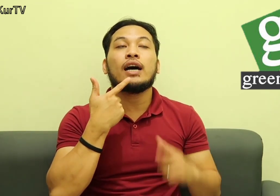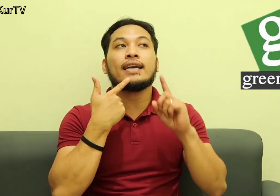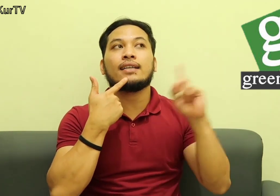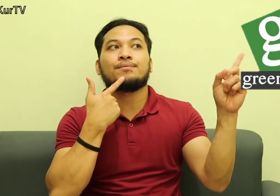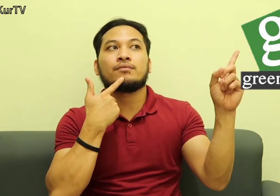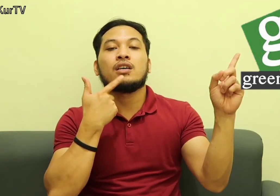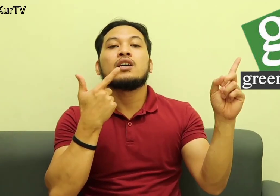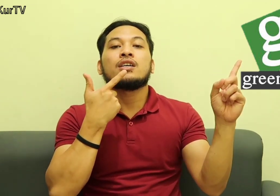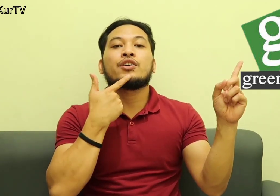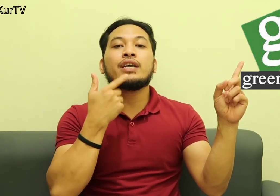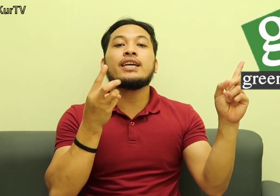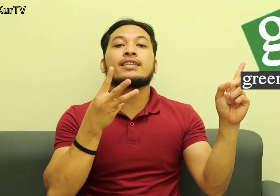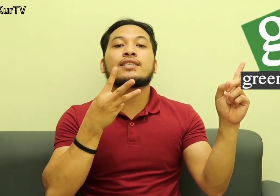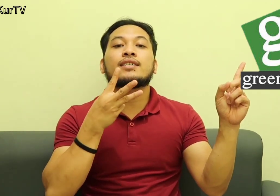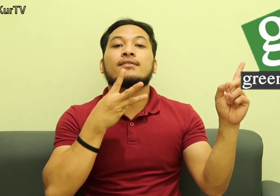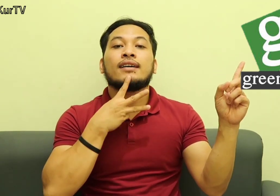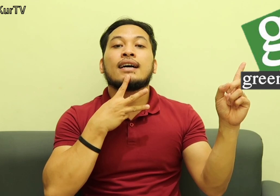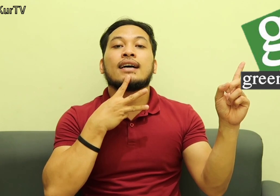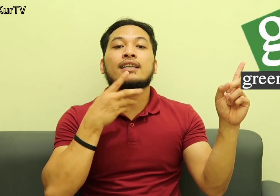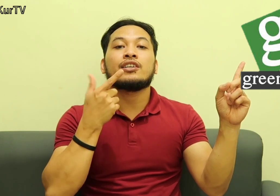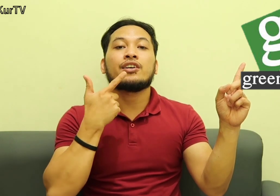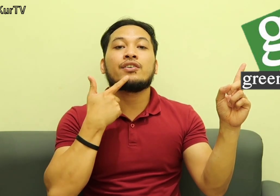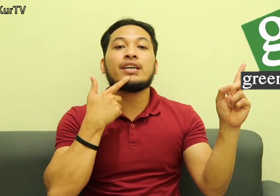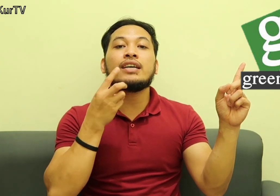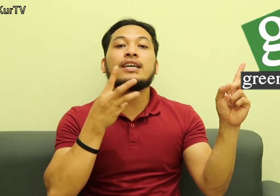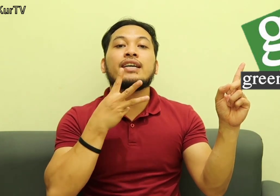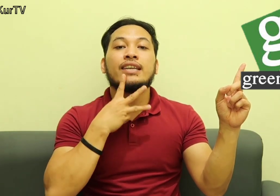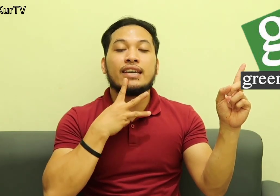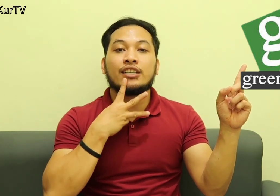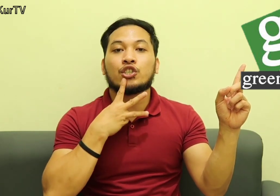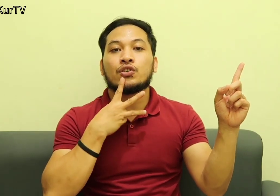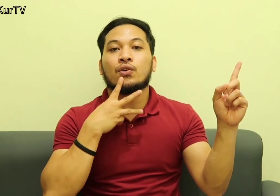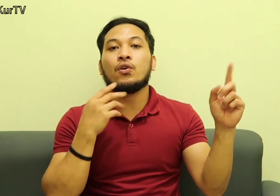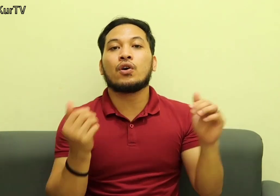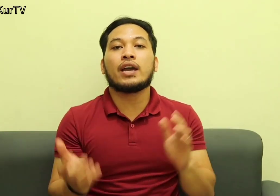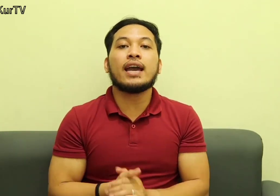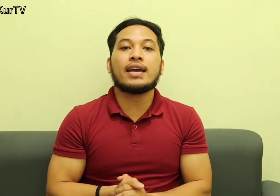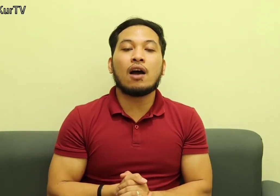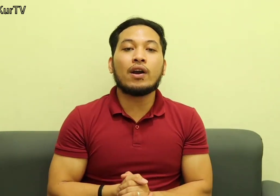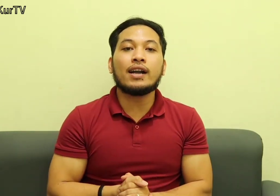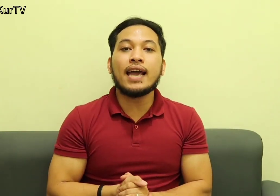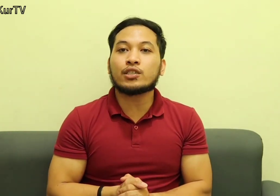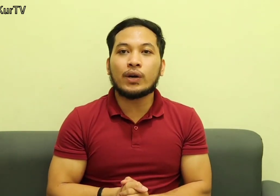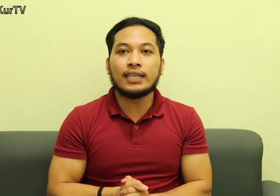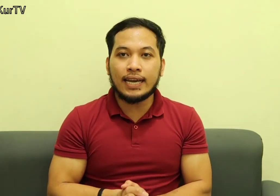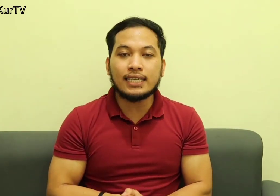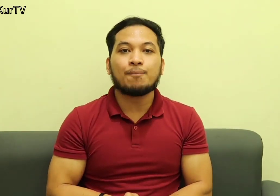Ayan Greenwich Ayan Greenwich Okay, our next word is